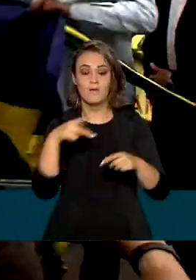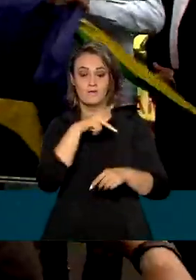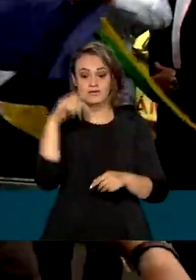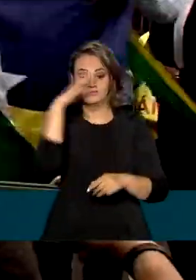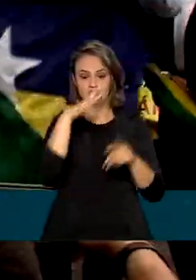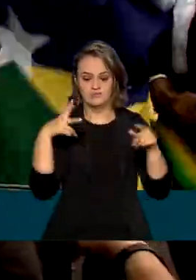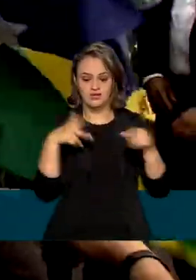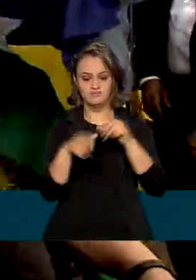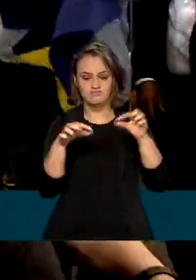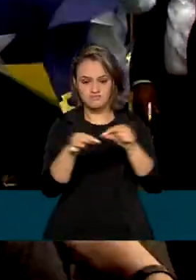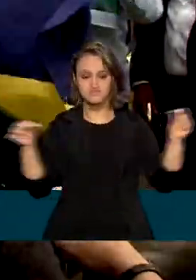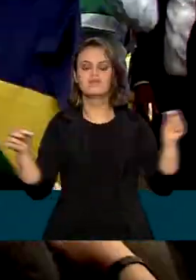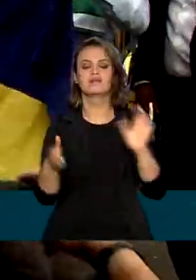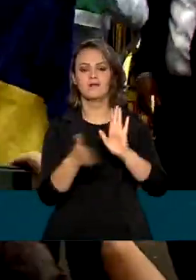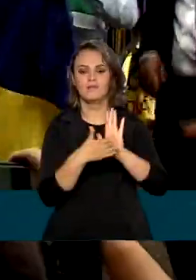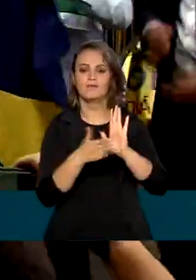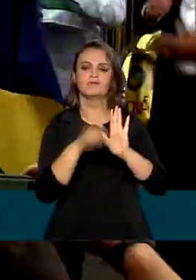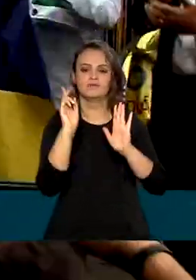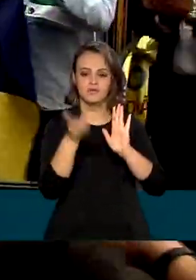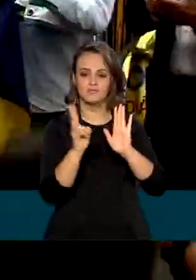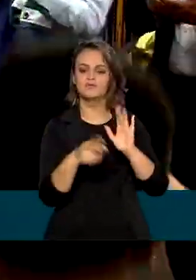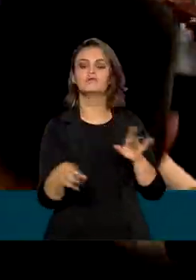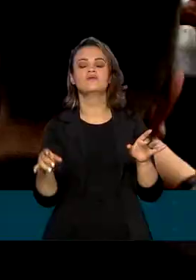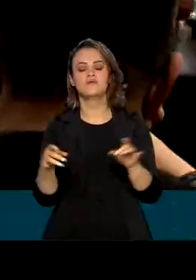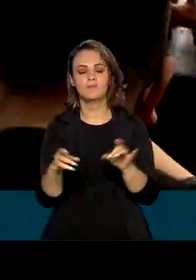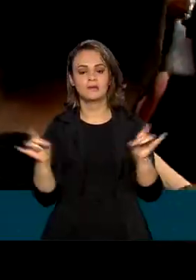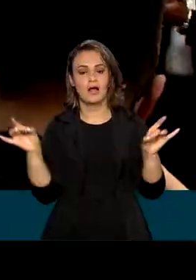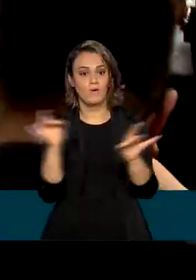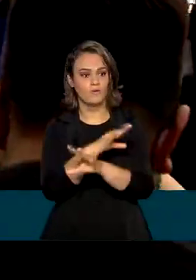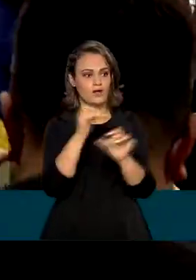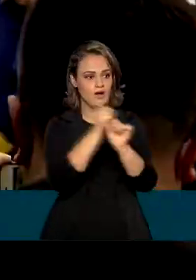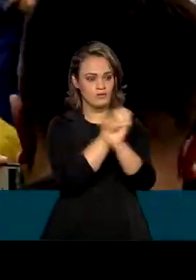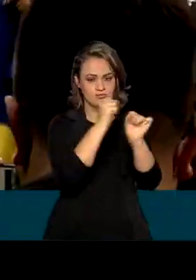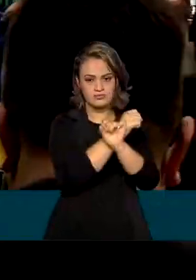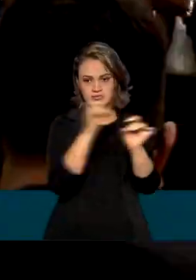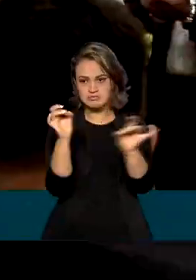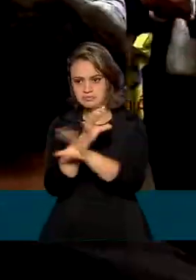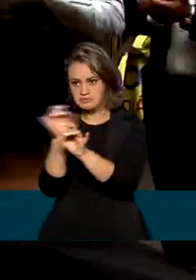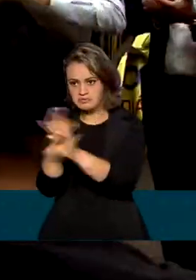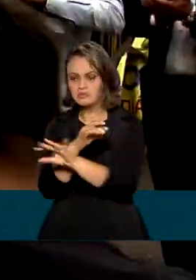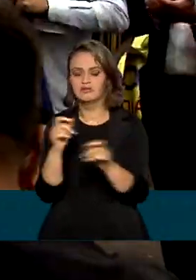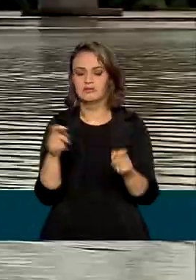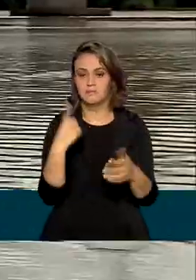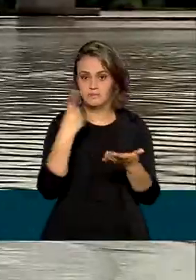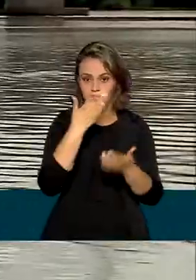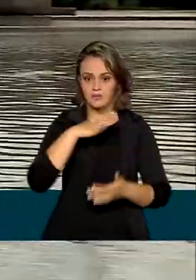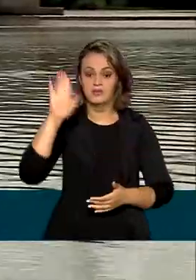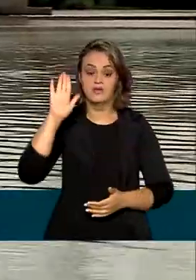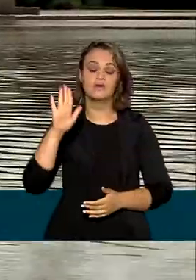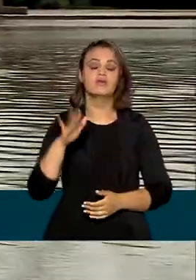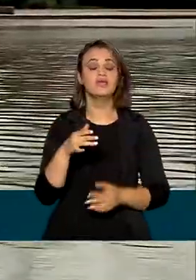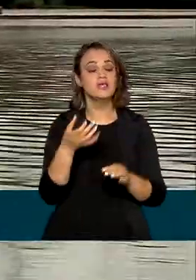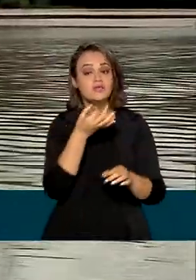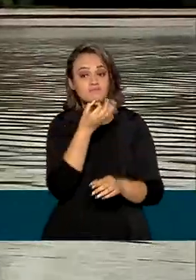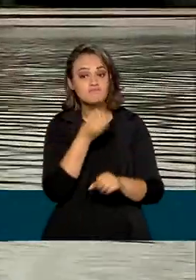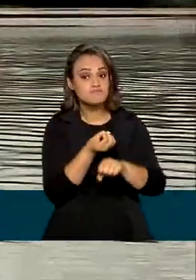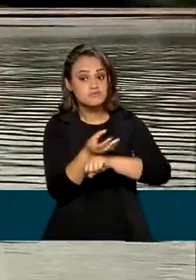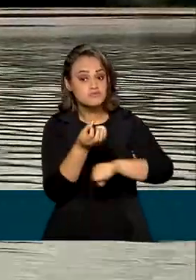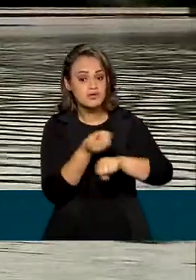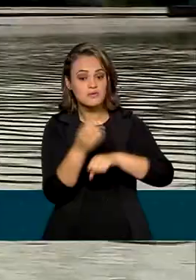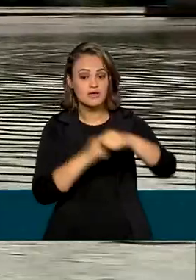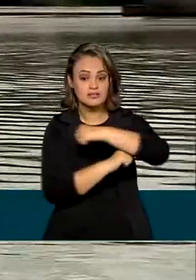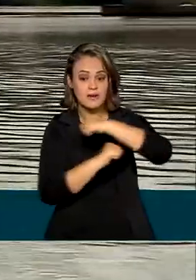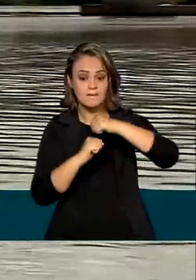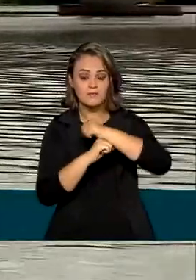faixa, manteve a proposta de concluir todas as obras inacabadas de governos anteriores e sugeriu que a nova ponte